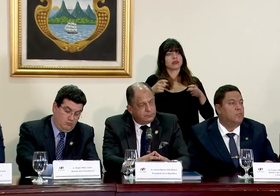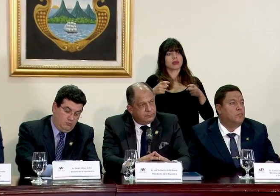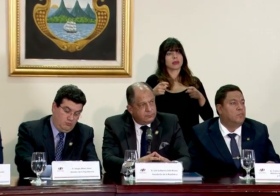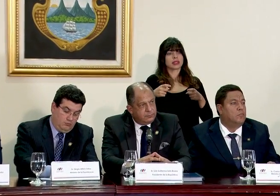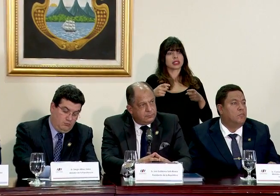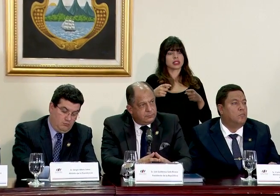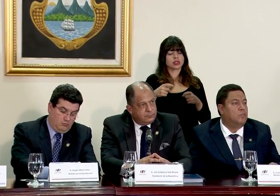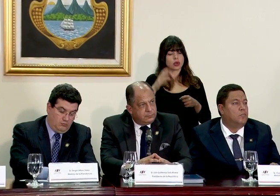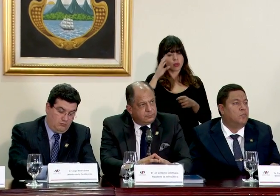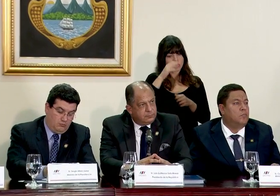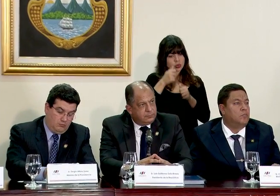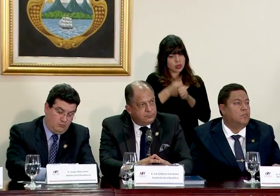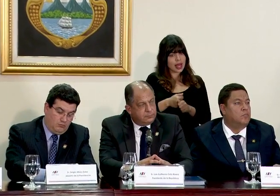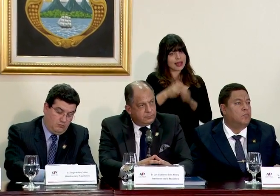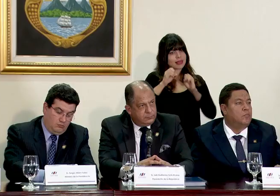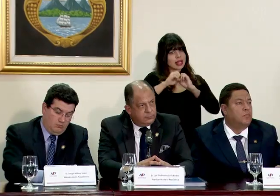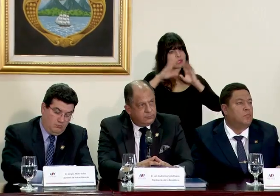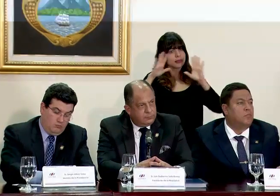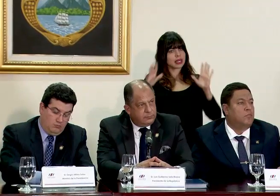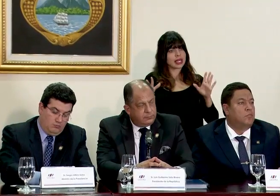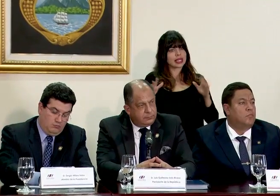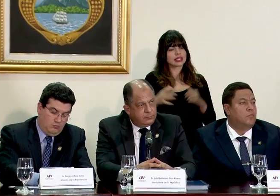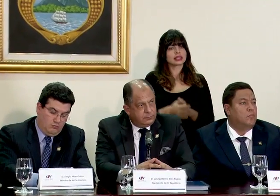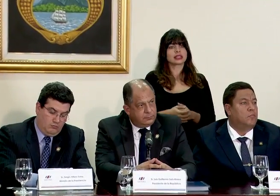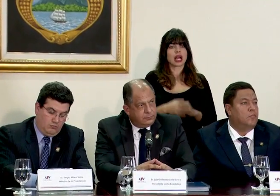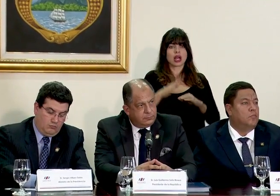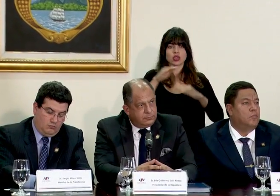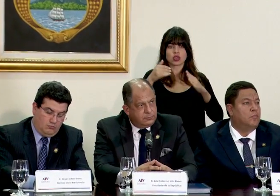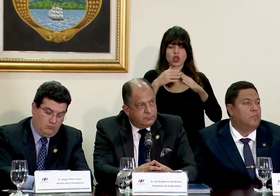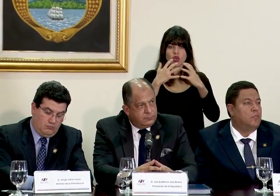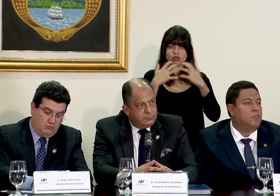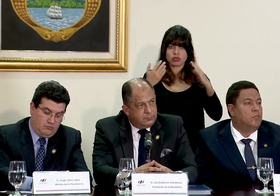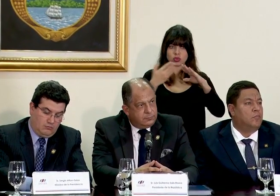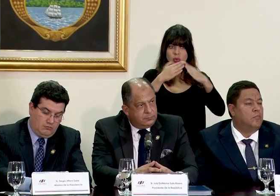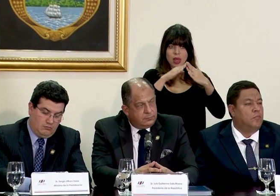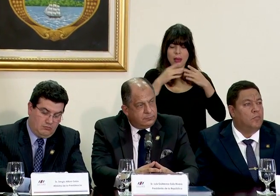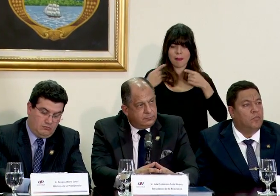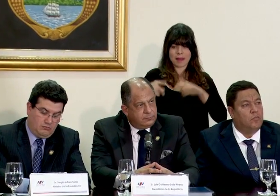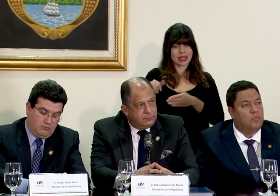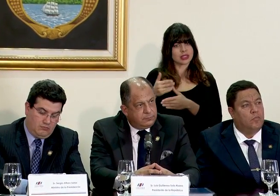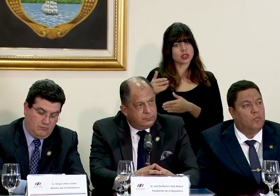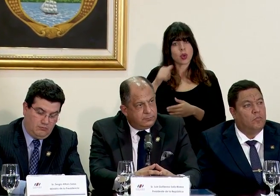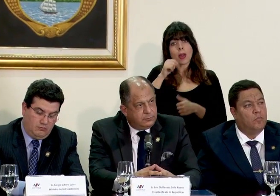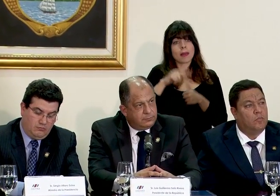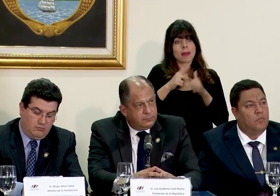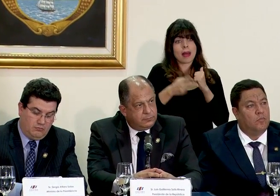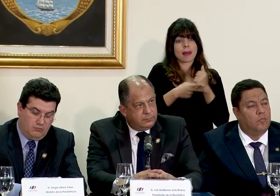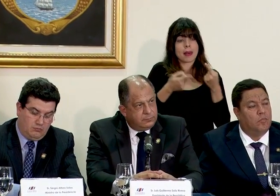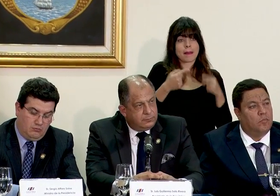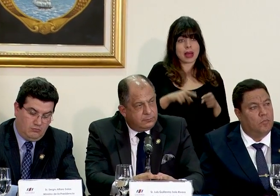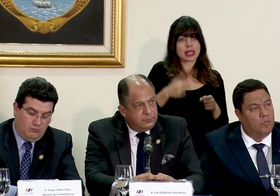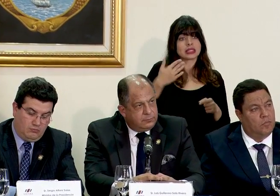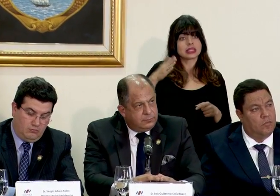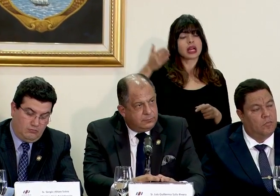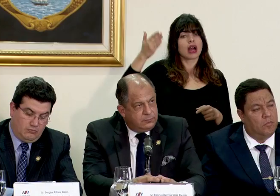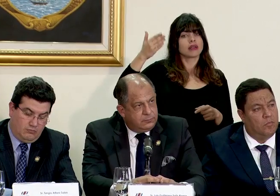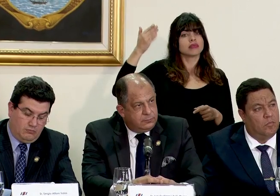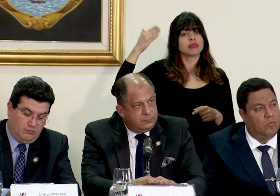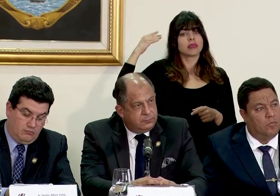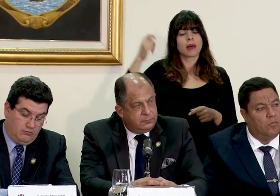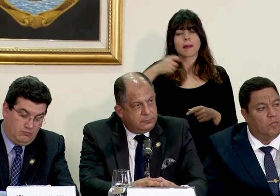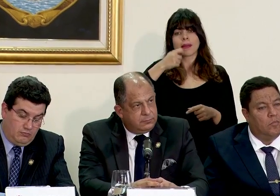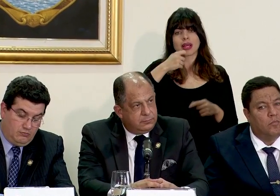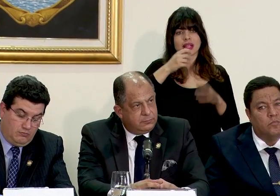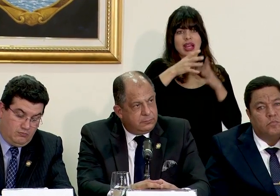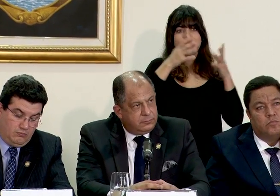basada en la transparencia hacia la ciudadanía y bueno ocurren estas cosas no es la primera vez que sucede ya otros medios de comunicación